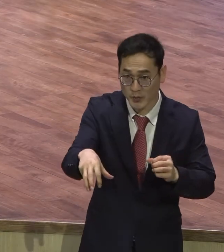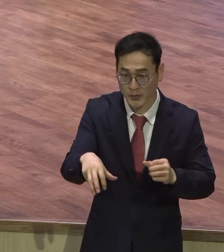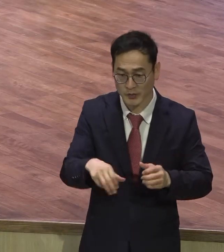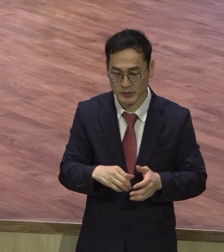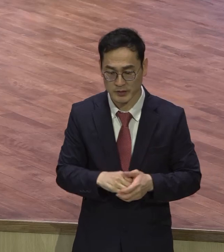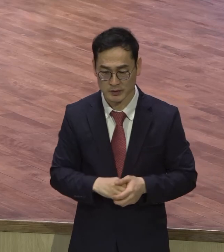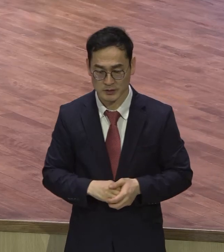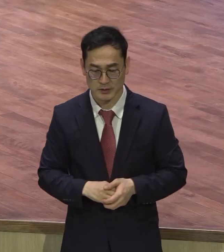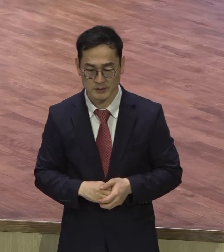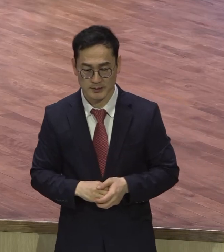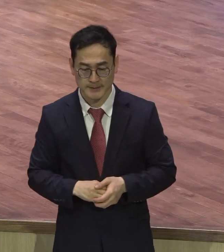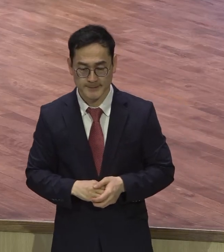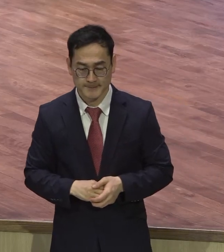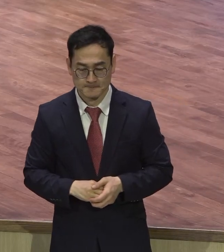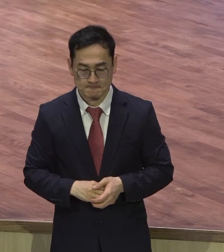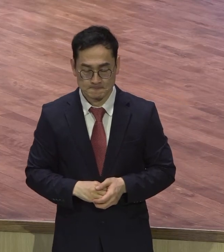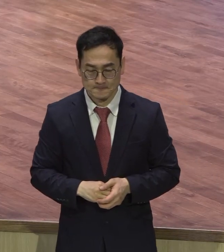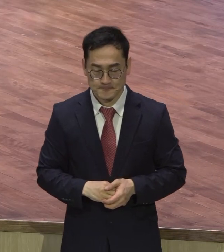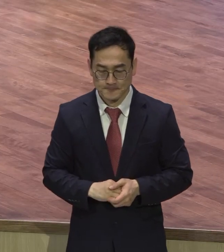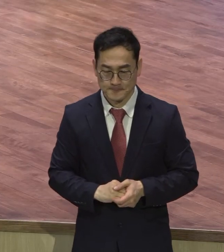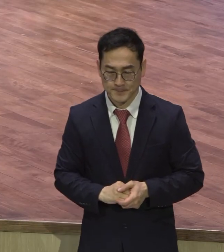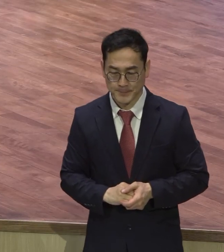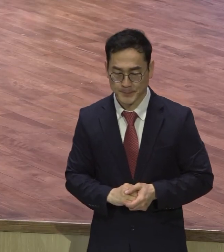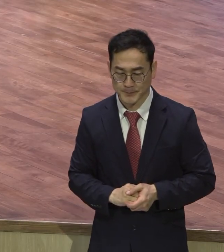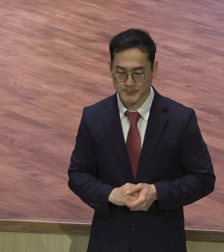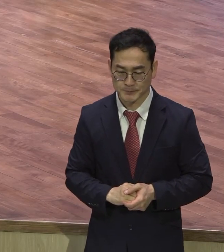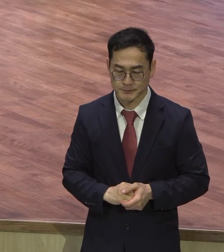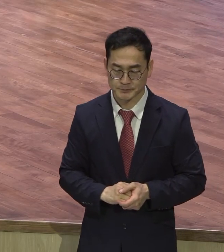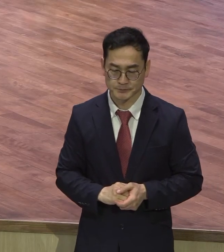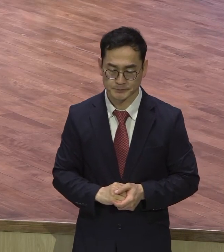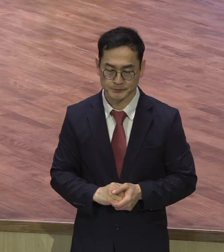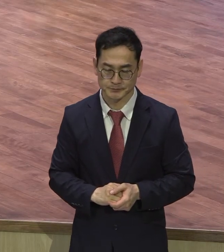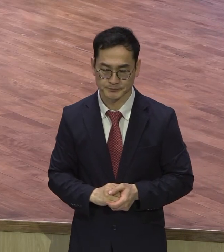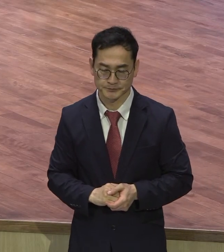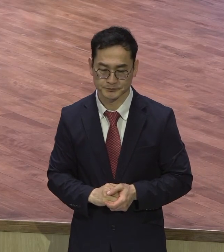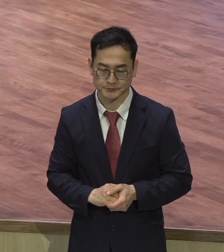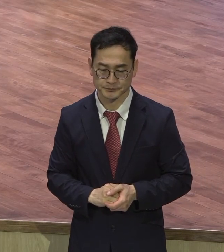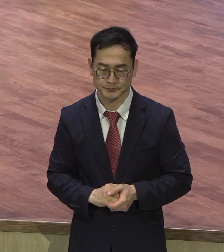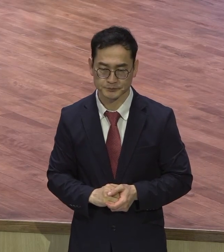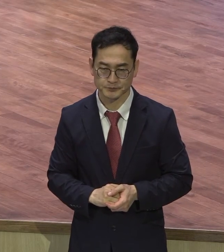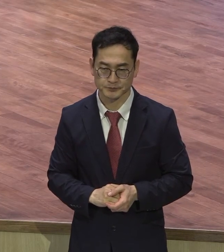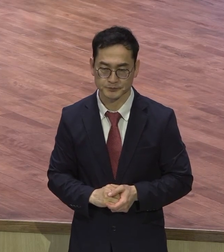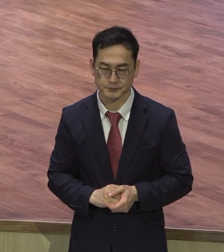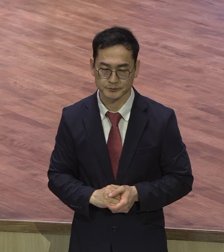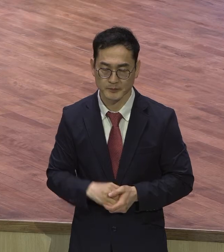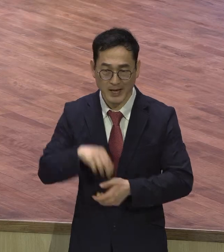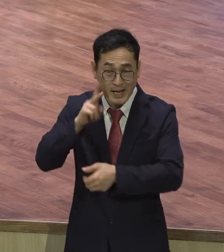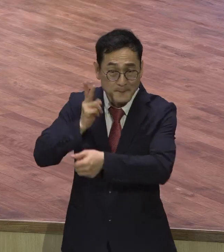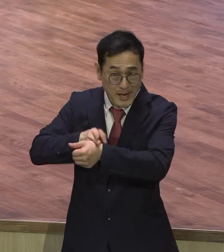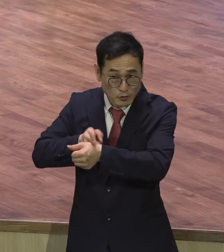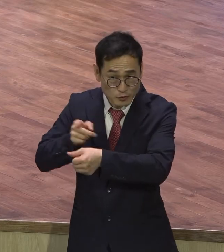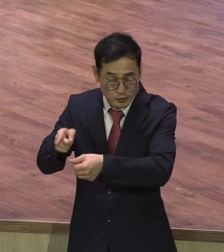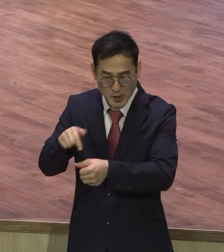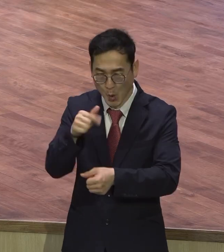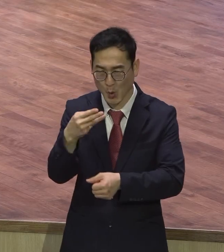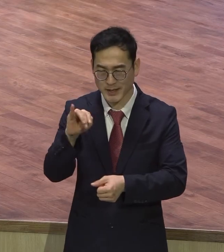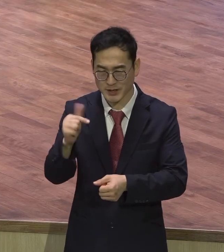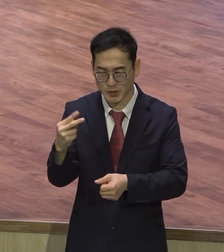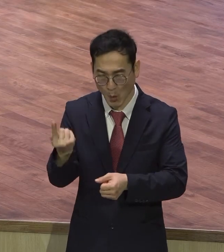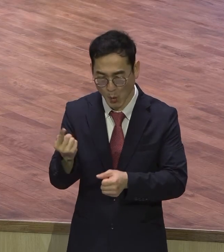사실적으로 체험해 볼 수 있어요 그래서 이 사도 바울은 곤도전서 2장 사실로 5절 이렇게 고백하고 있습니다 내